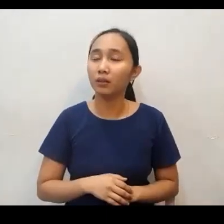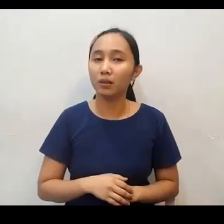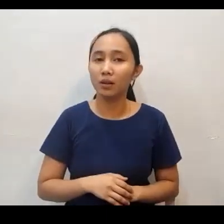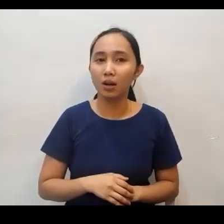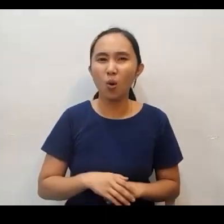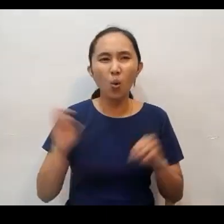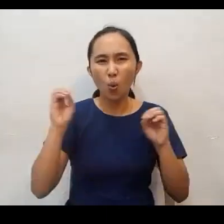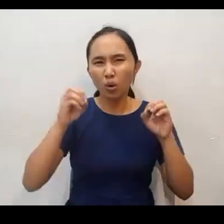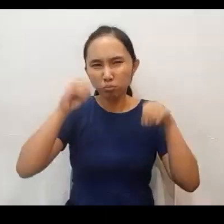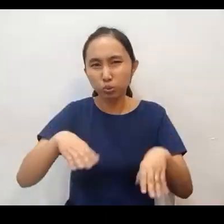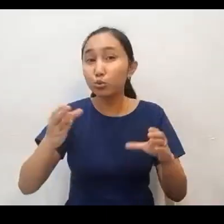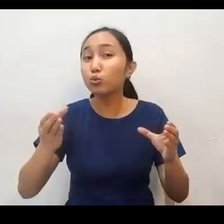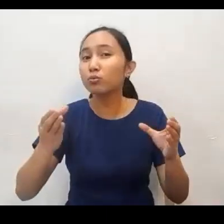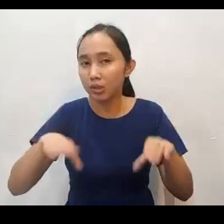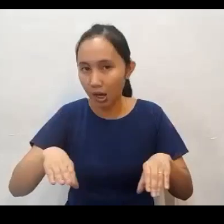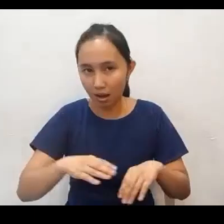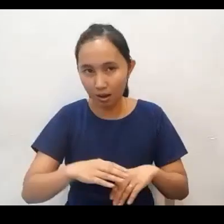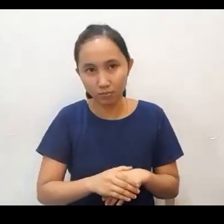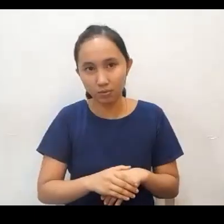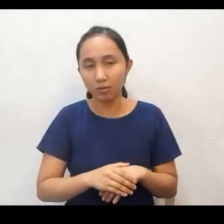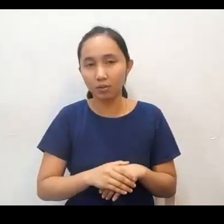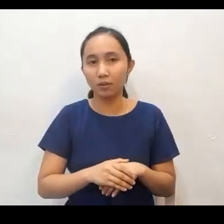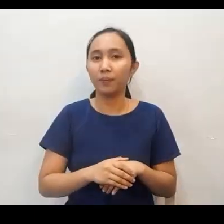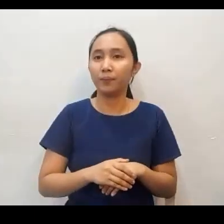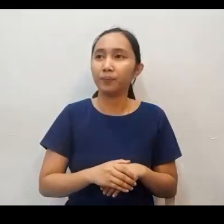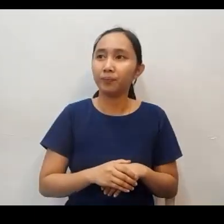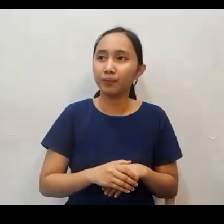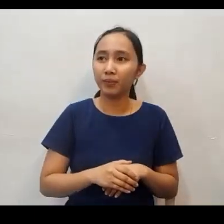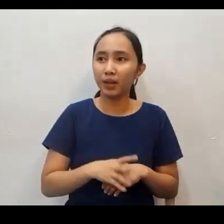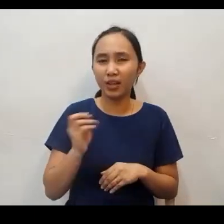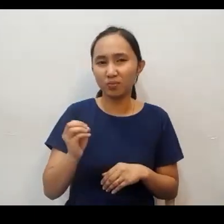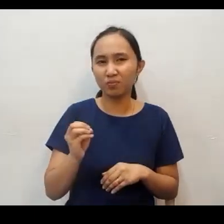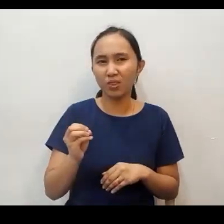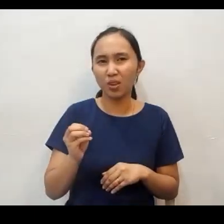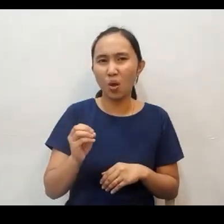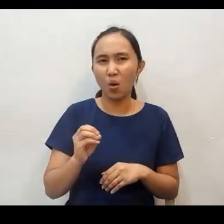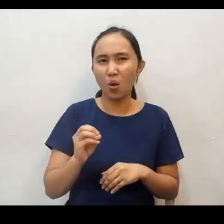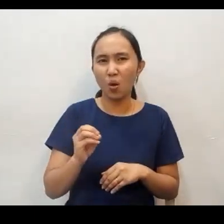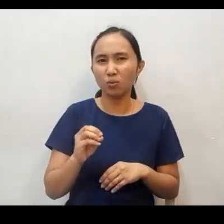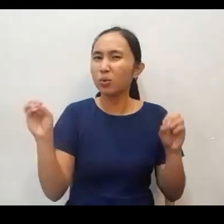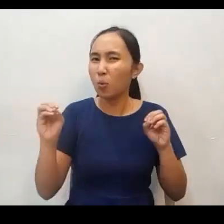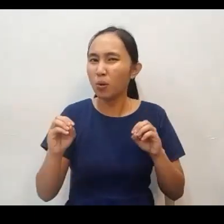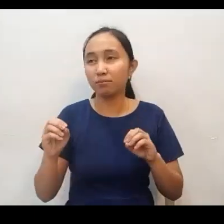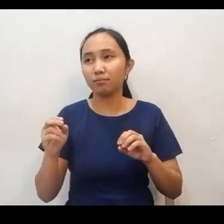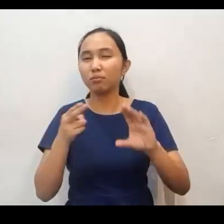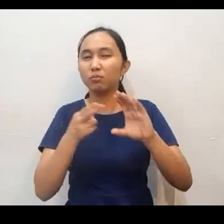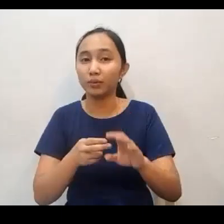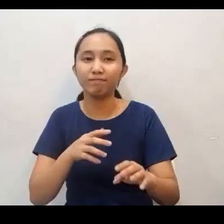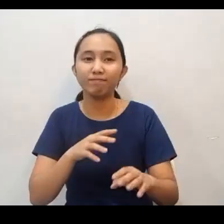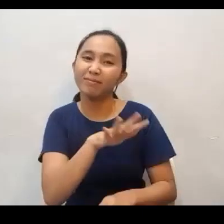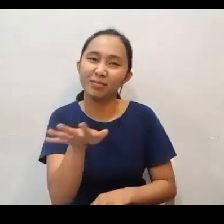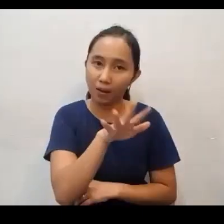Kaya huwag niyo pong aksayahin yung lahat ng pagkakataon na ibinibigay sa inyo ng Diyos at huwag lang ho kayo basta makihalubilo sa kanila. God's will is